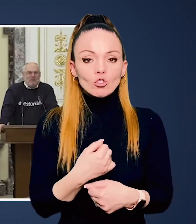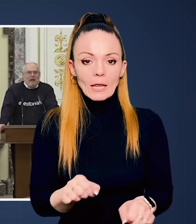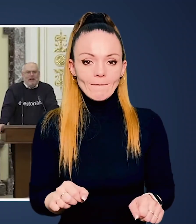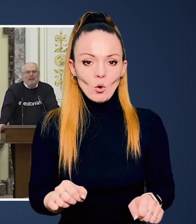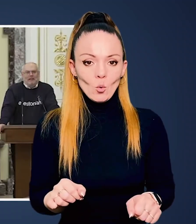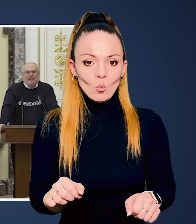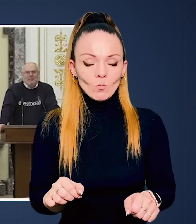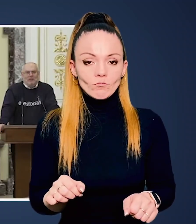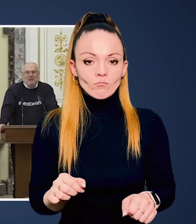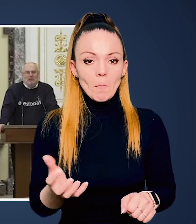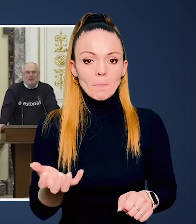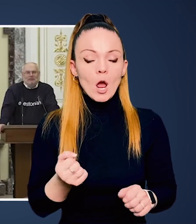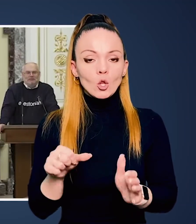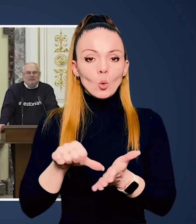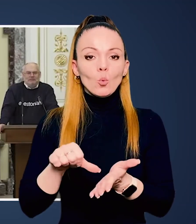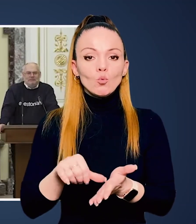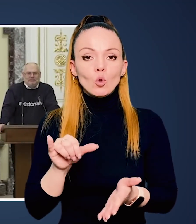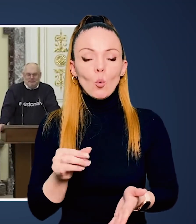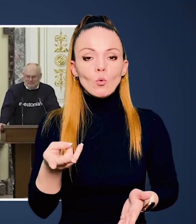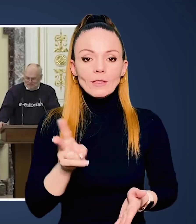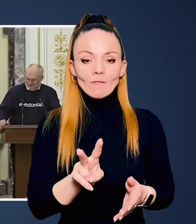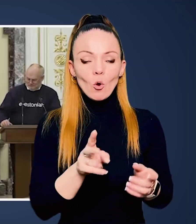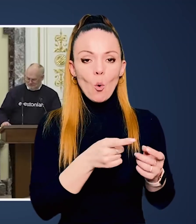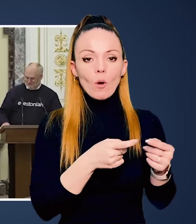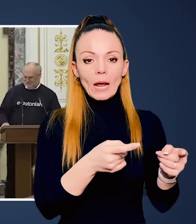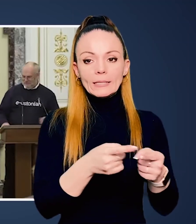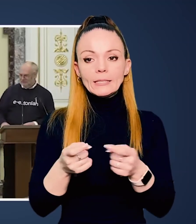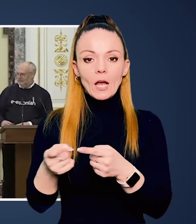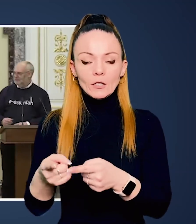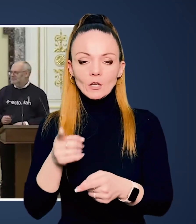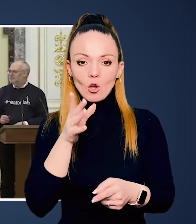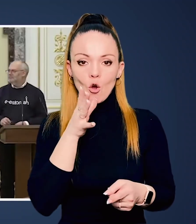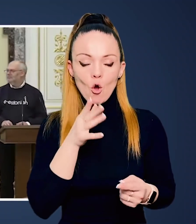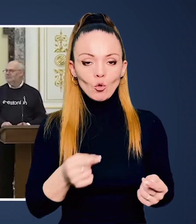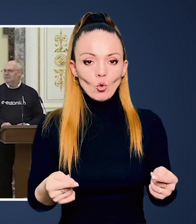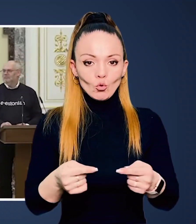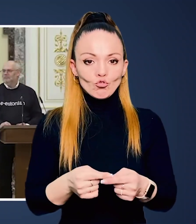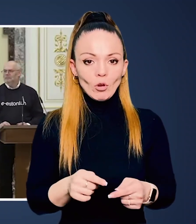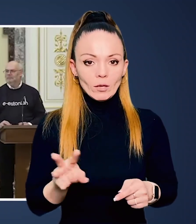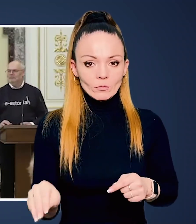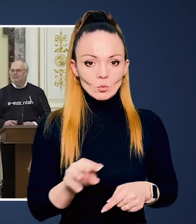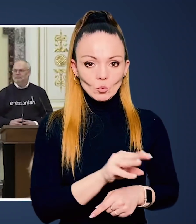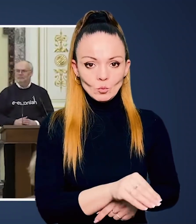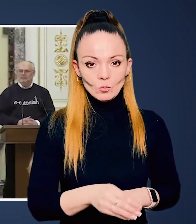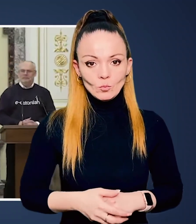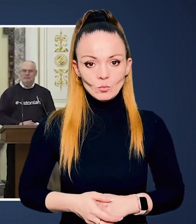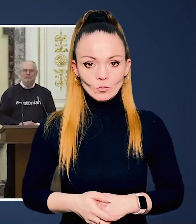і неможливо брати участь у двох організаціях одночасно.